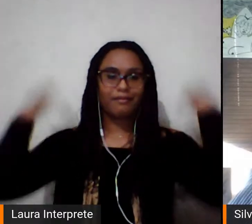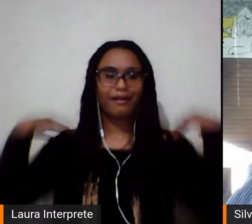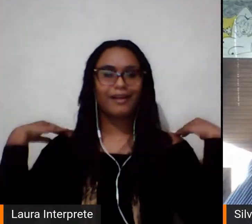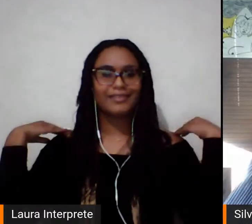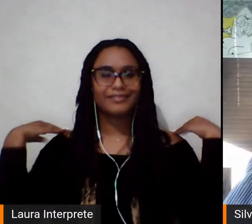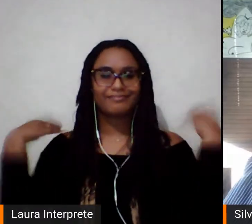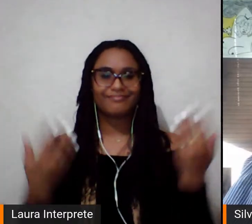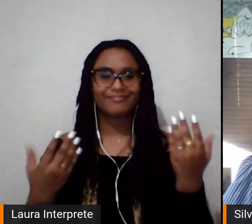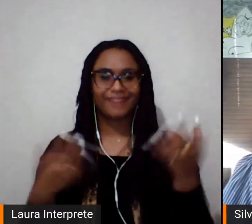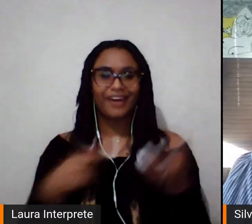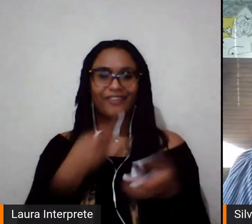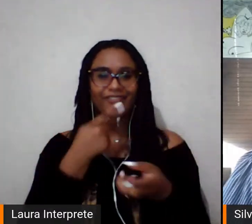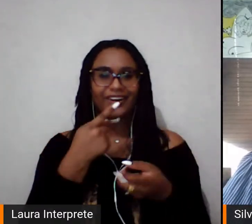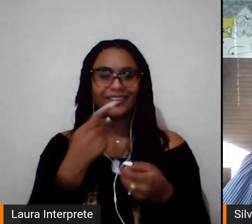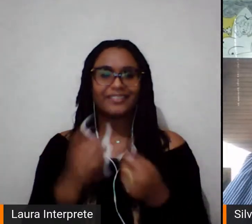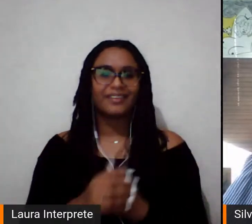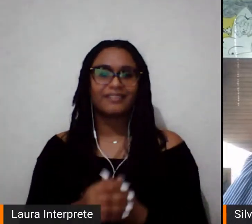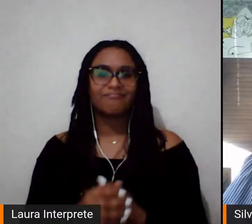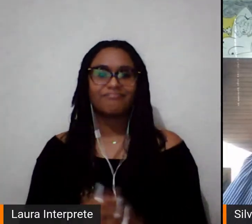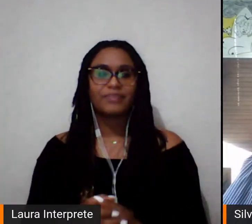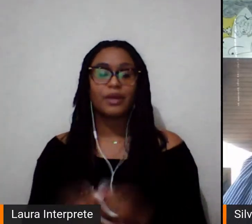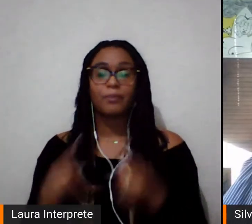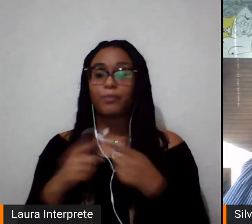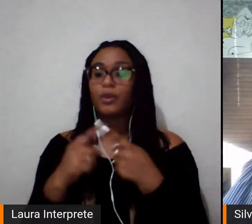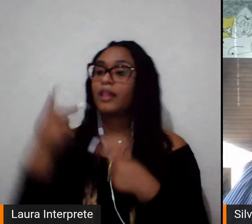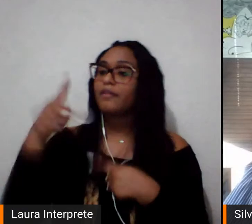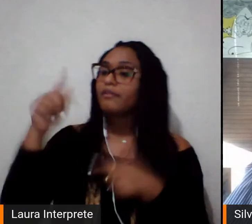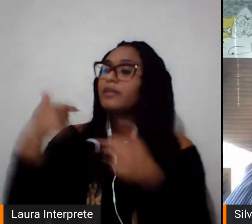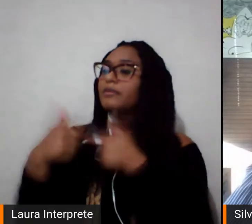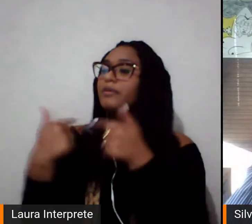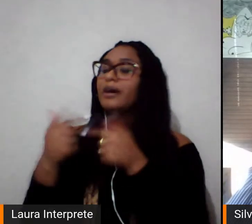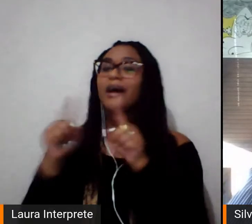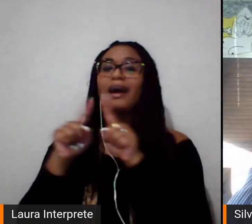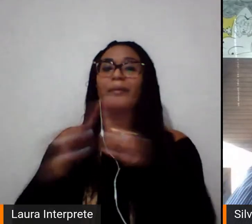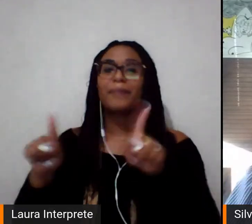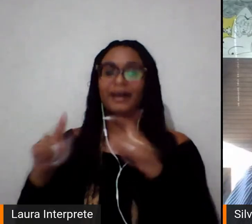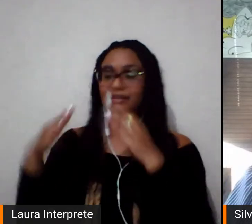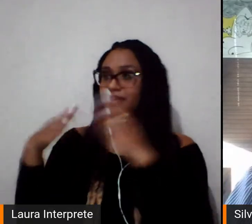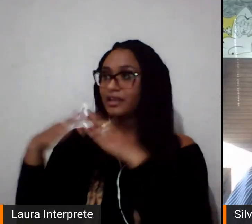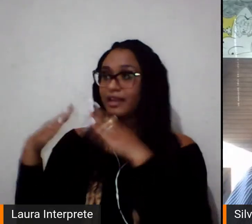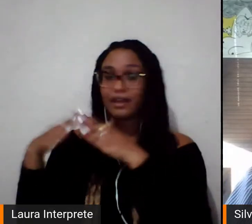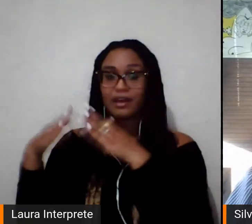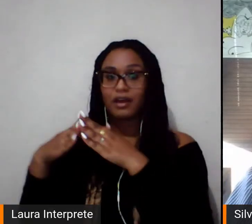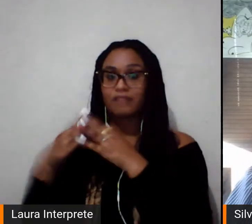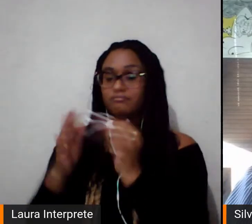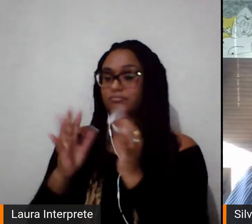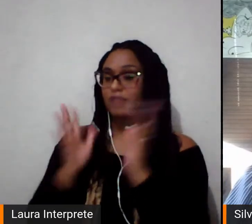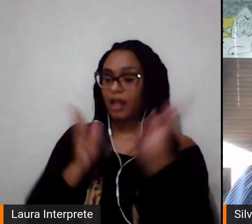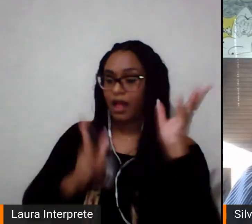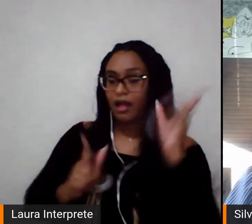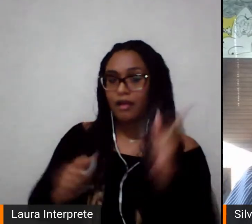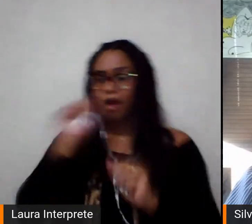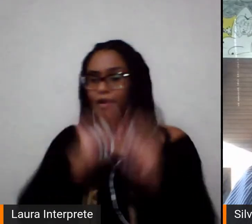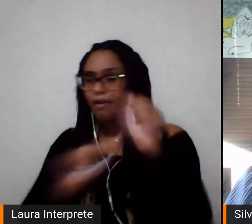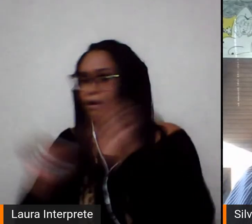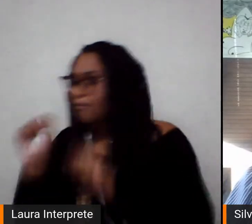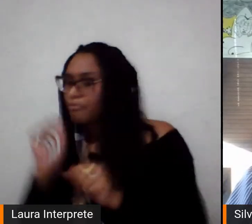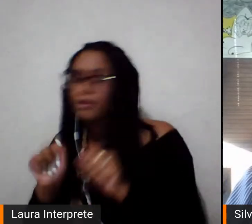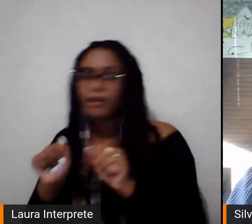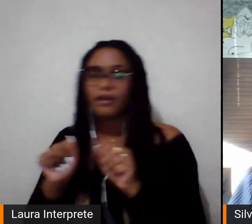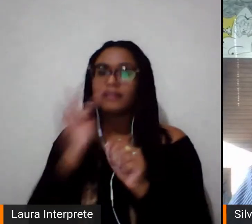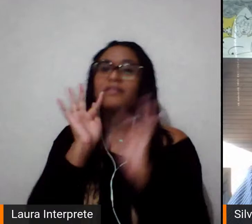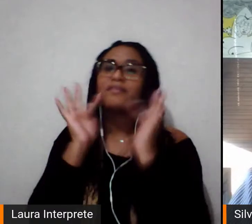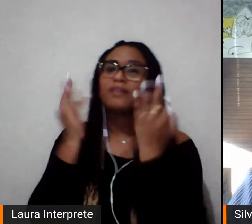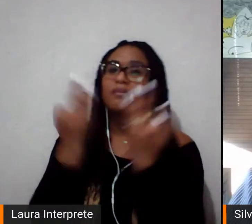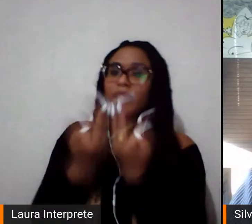domésticas, o cuidado da família, o cuidado dos filhos, a maternagem, a gerência do espaço doméstico continua sendo delas,